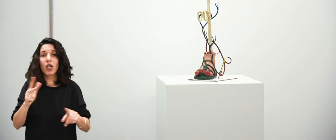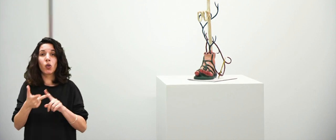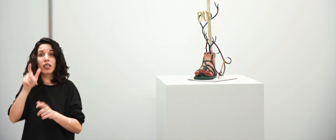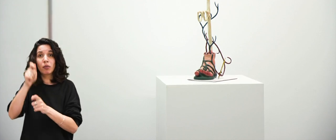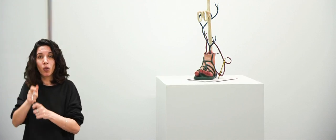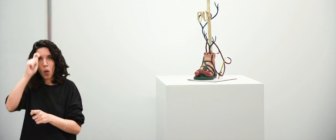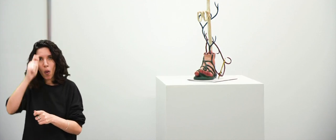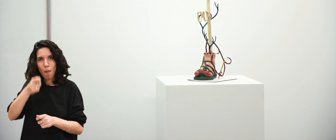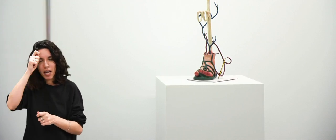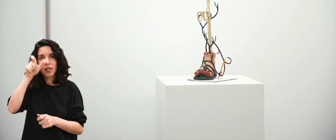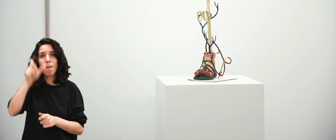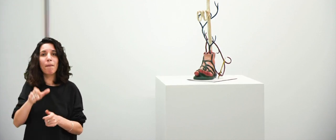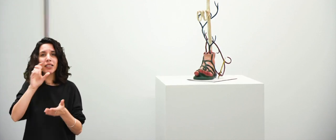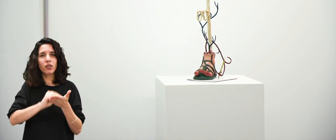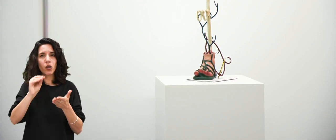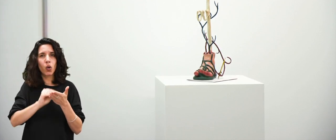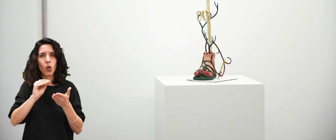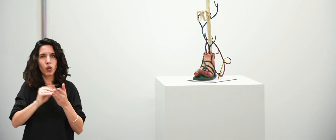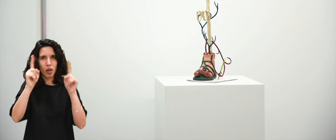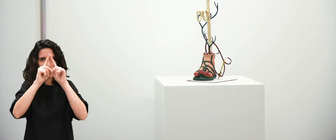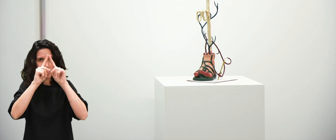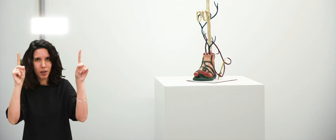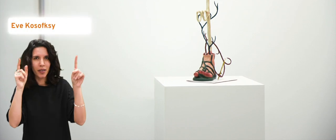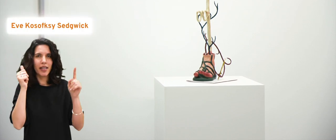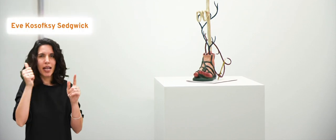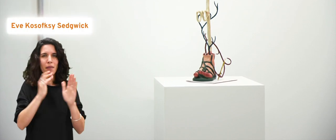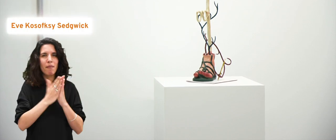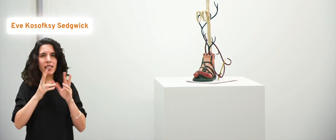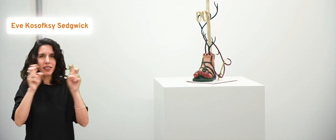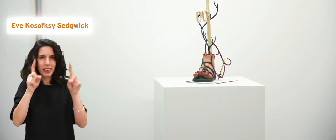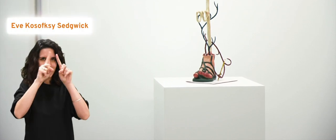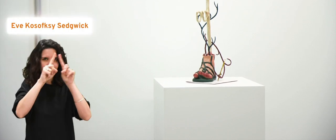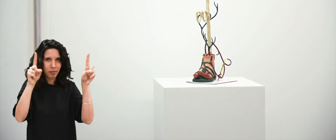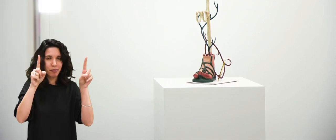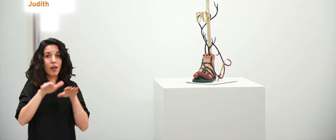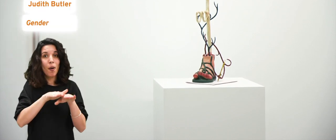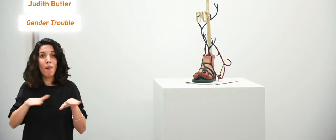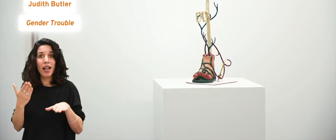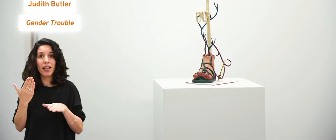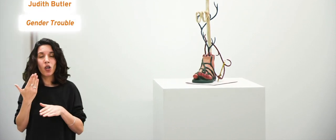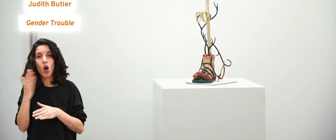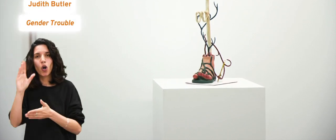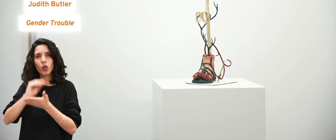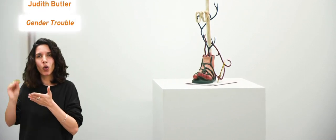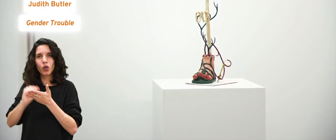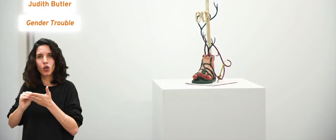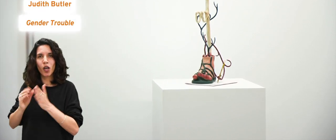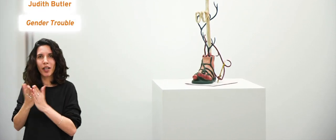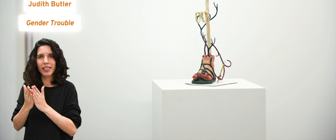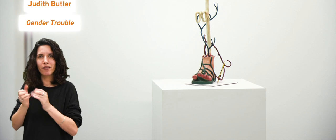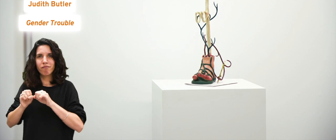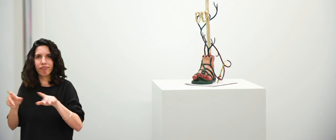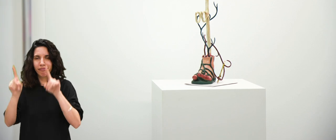en l'honneur de Eve Kosovsky-Sedwig, figure principale de la théorie queer américaine, et qui publie, en même temps que Judith Butler, publie au tournant des années